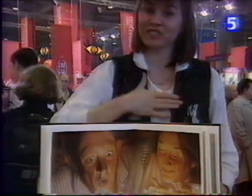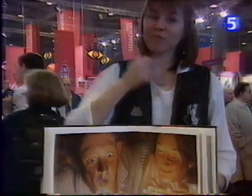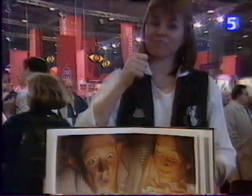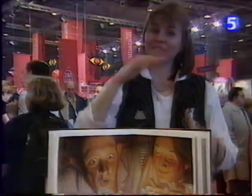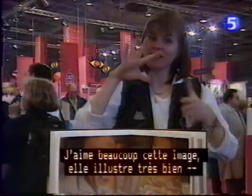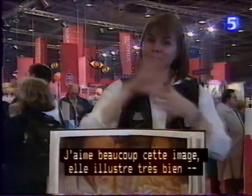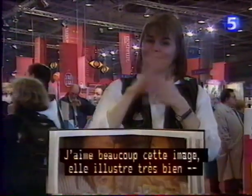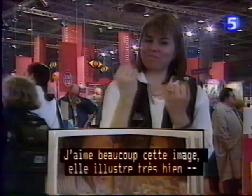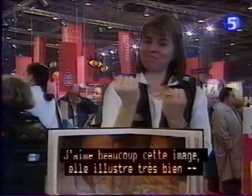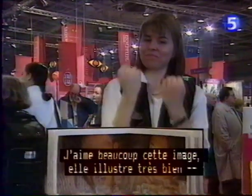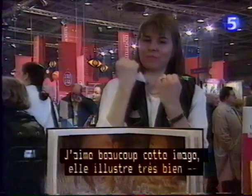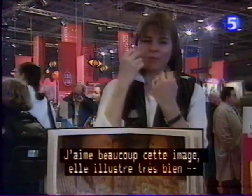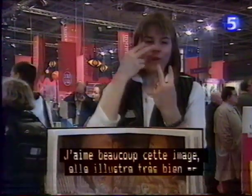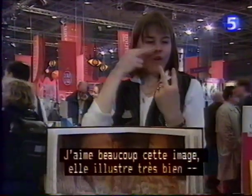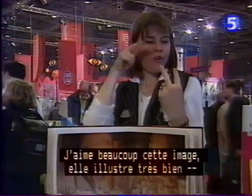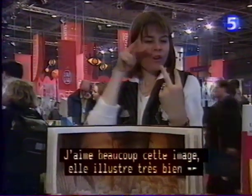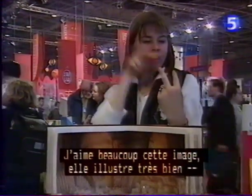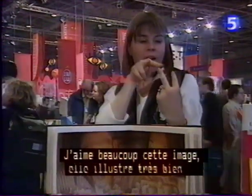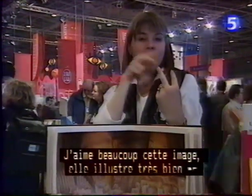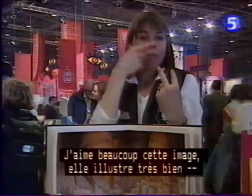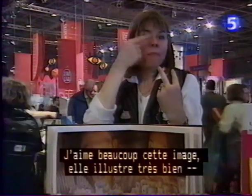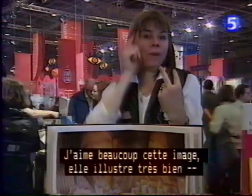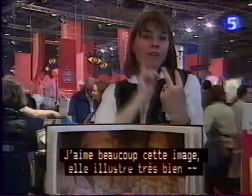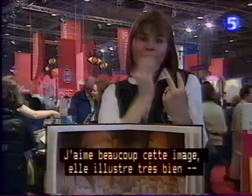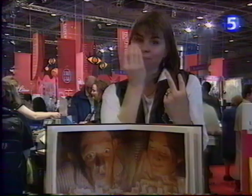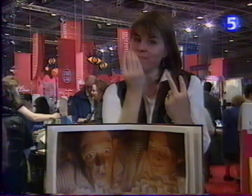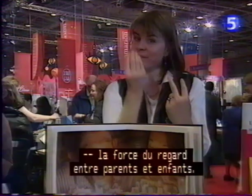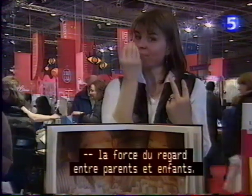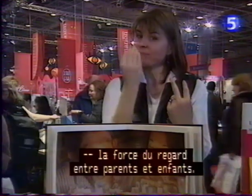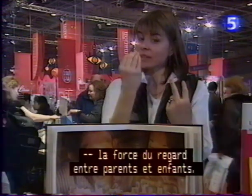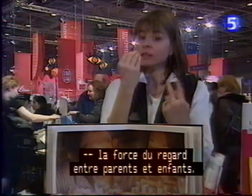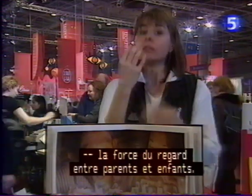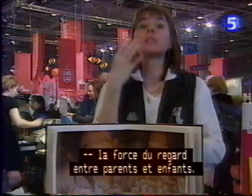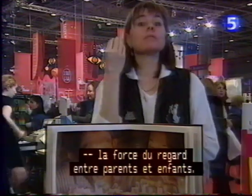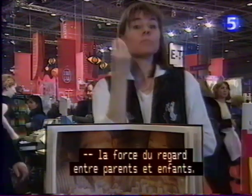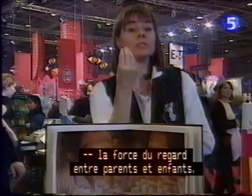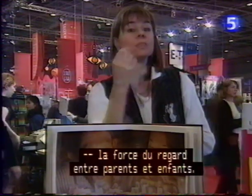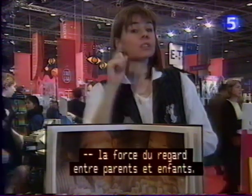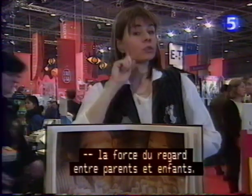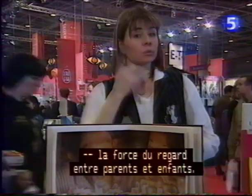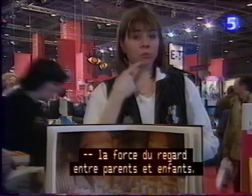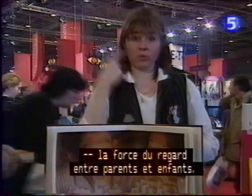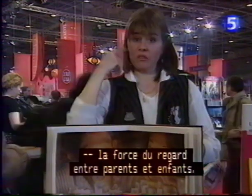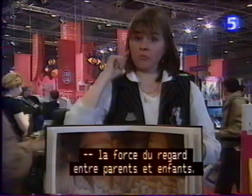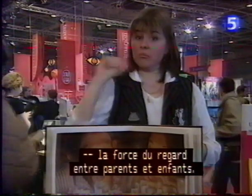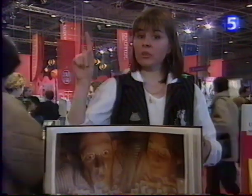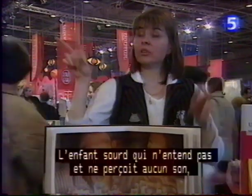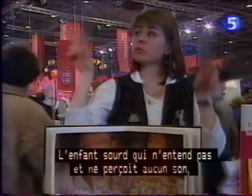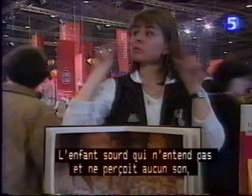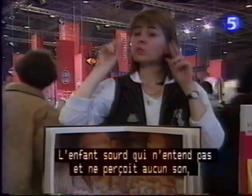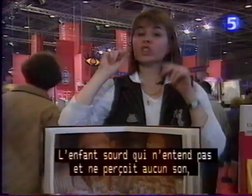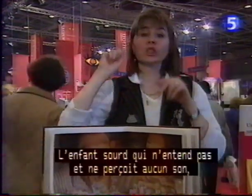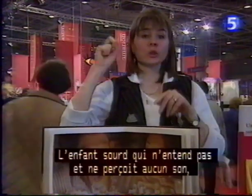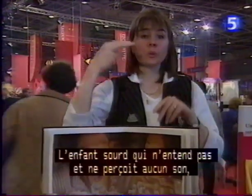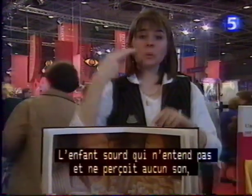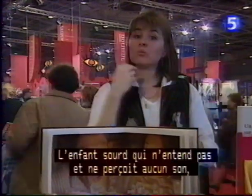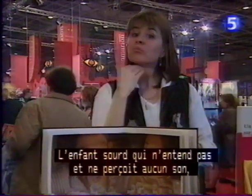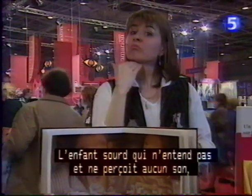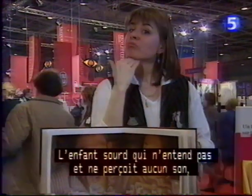J'aime beaucoup cette image. Elle illustre très bien la force du regard entre parents et enfants. L'enfant sourd qui n'entend pas et ne perçoit aucun son